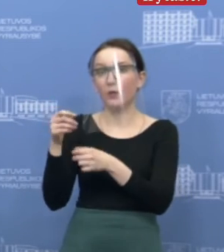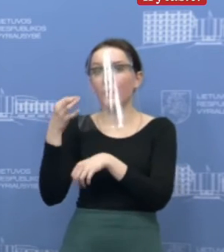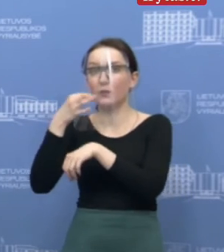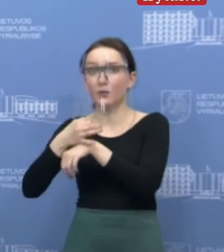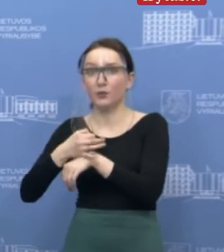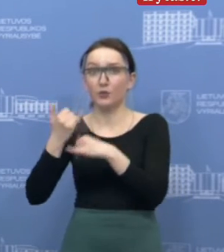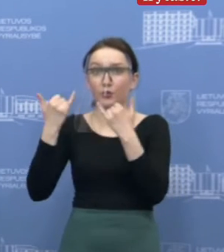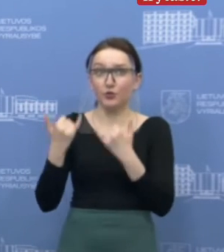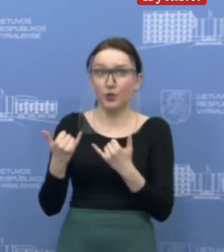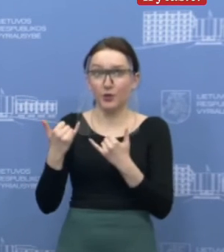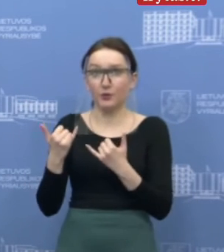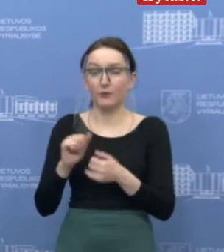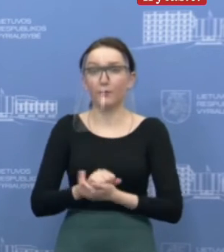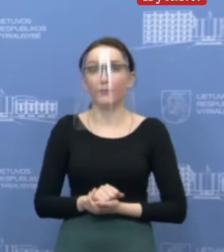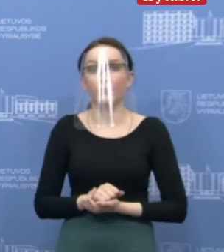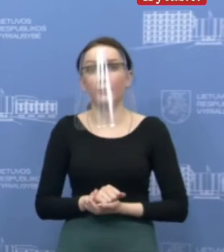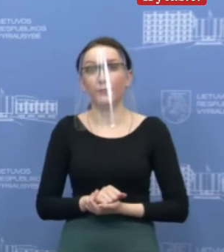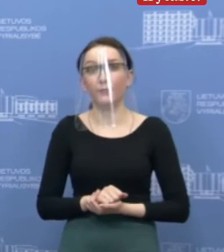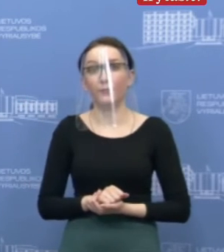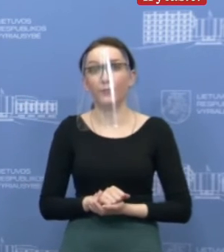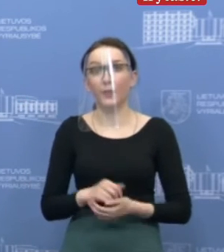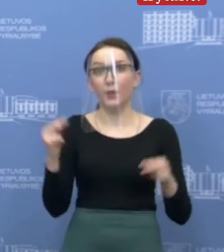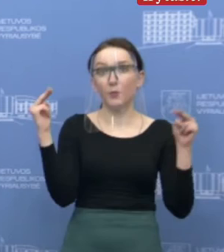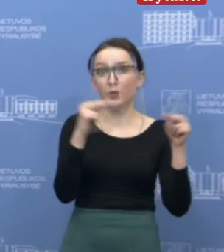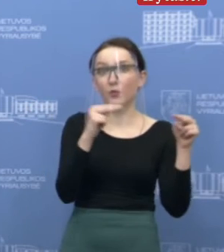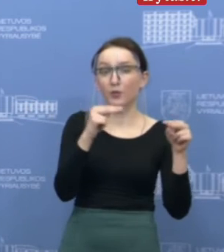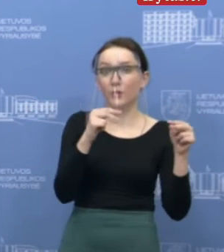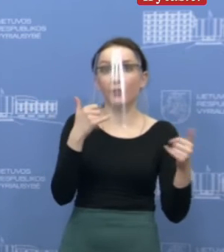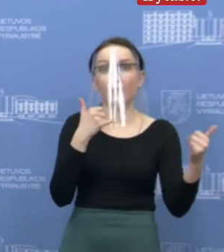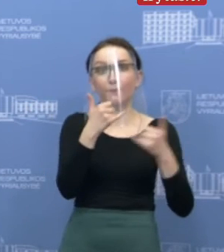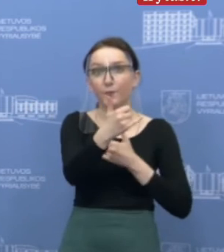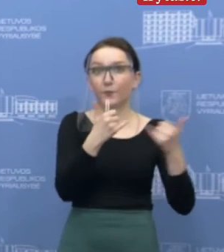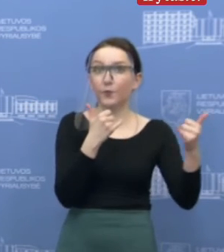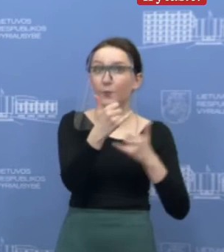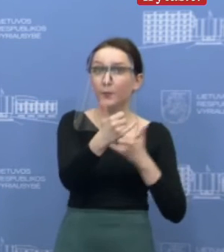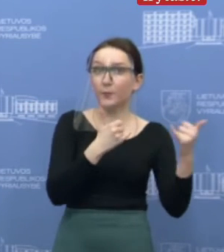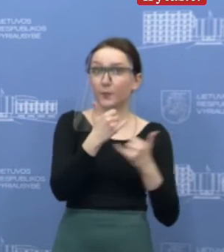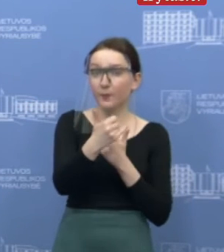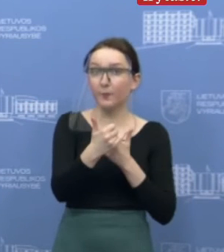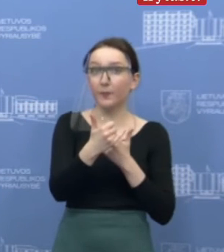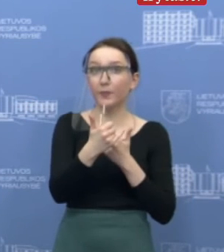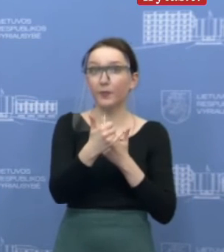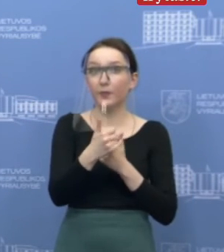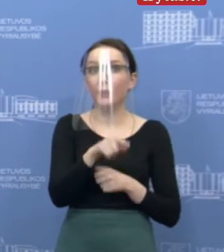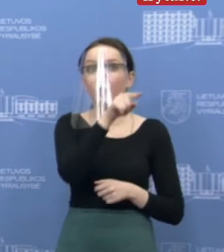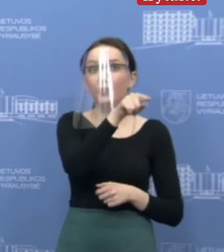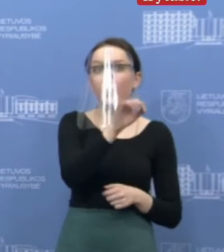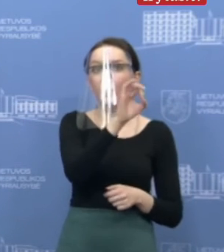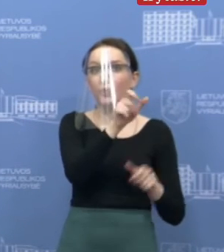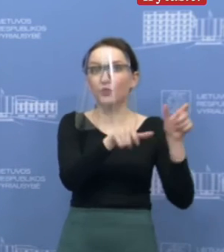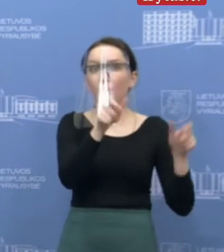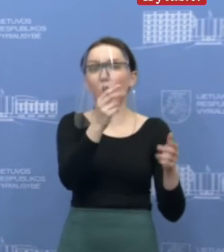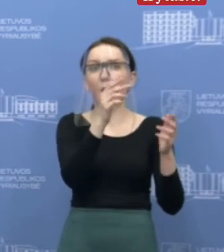šiandienai dienai juos prižiūri būtent telefonos kambinimus, šiandienai dienai nei vienas jų